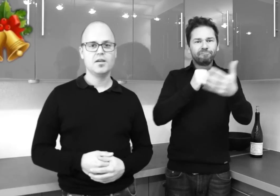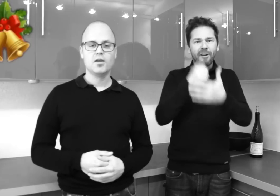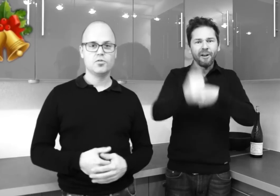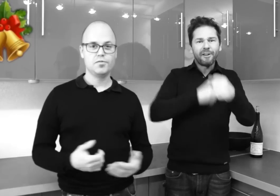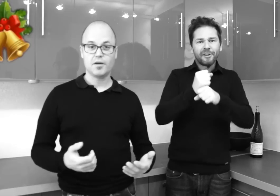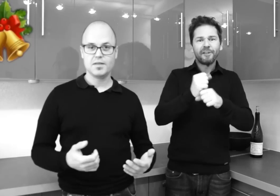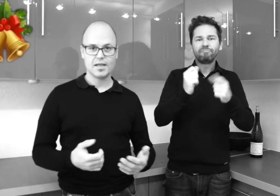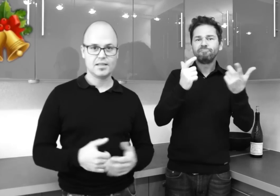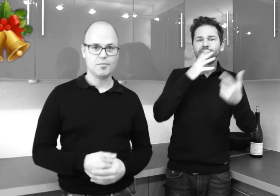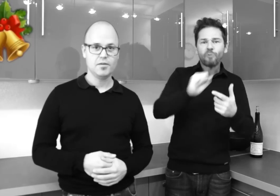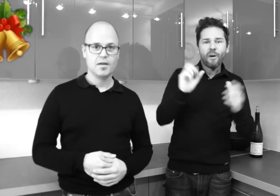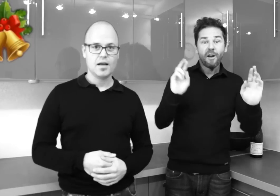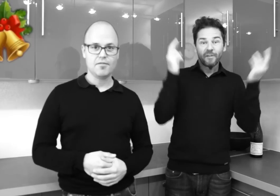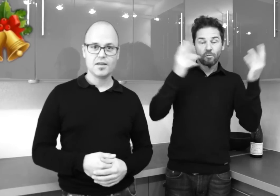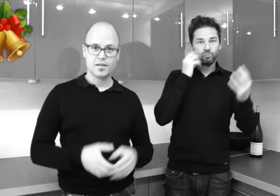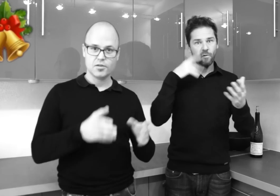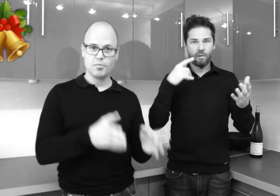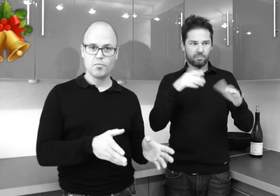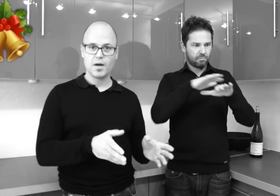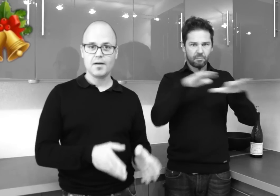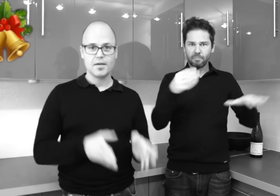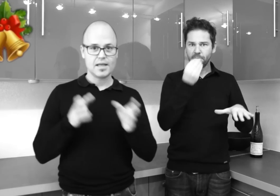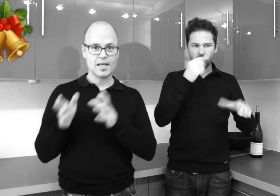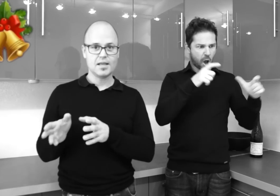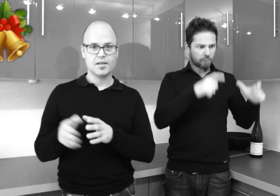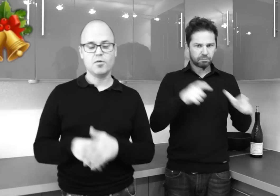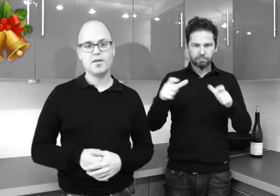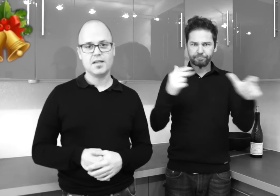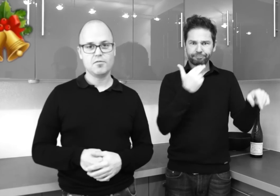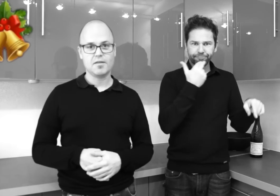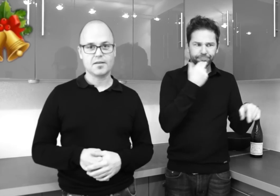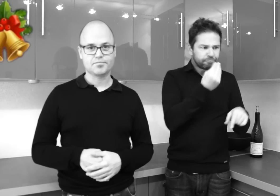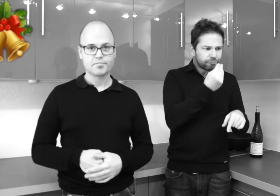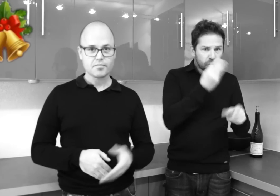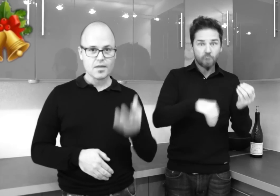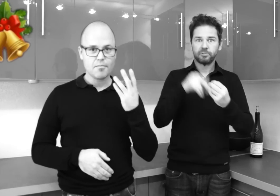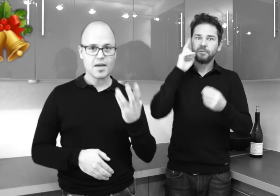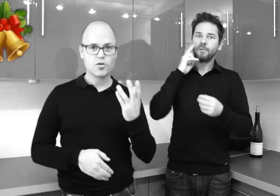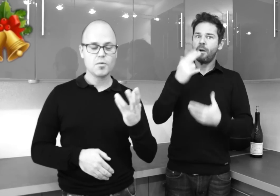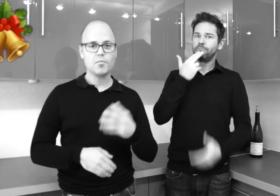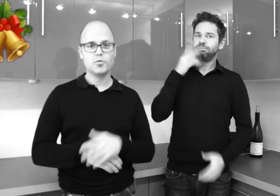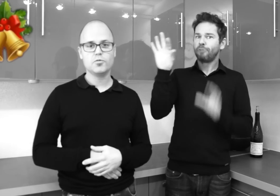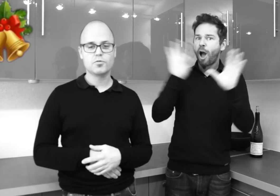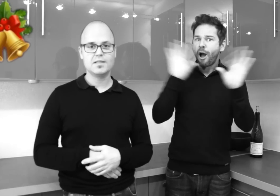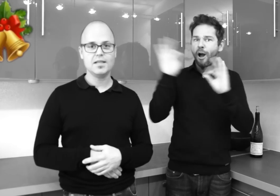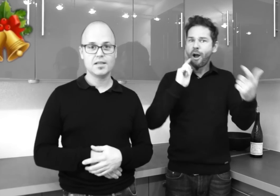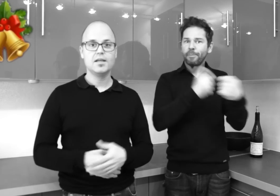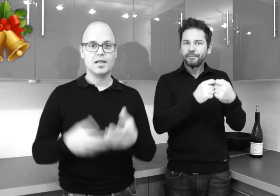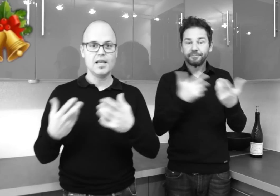de se faire plaisir à table avec des bons plats et des bons vins qui vont avec. Mais comment peut-on choisir les